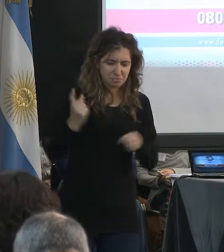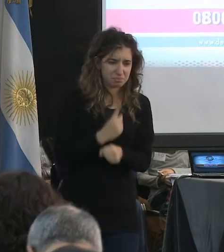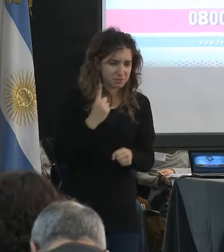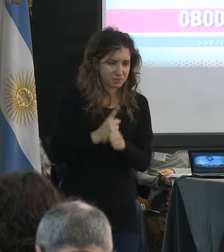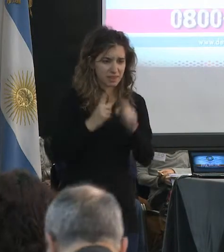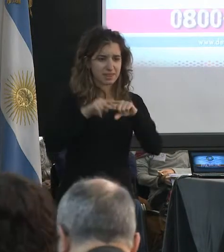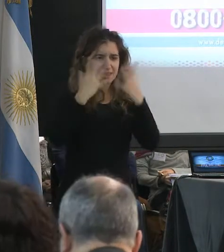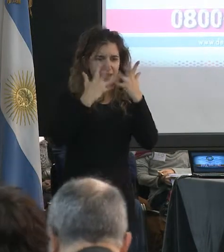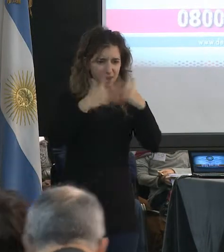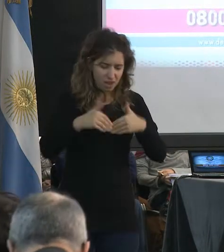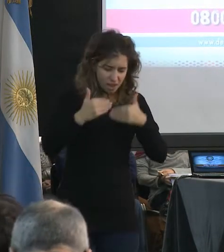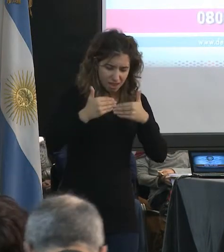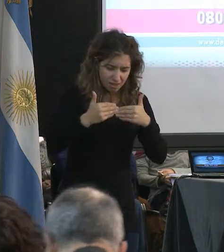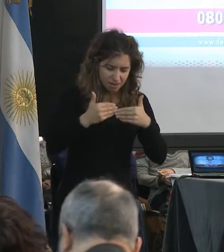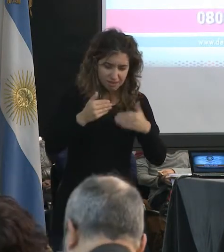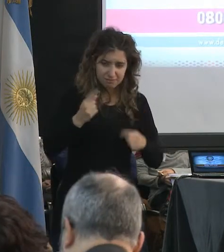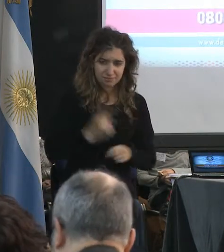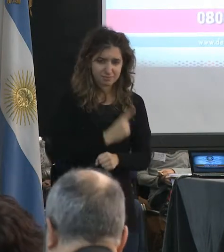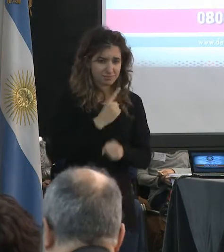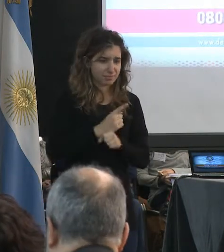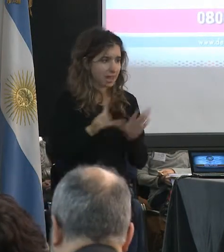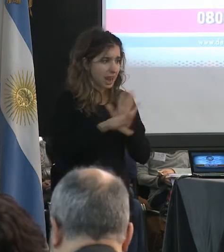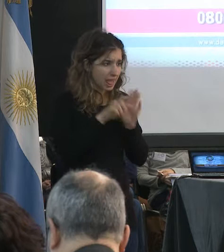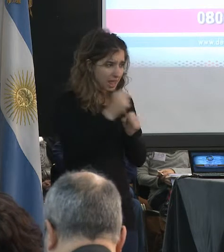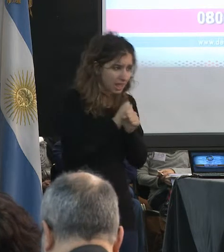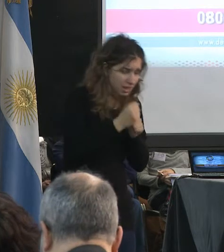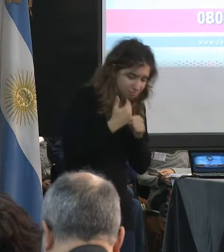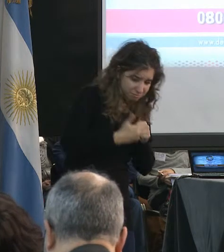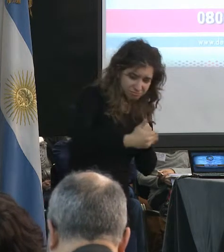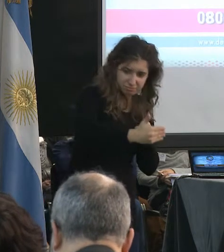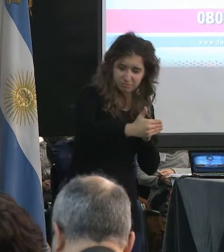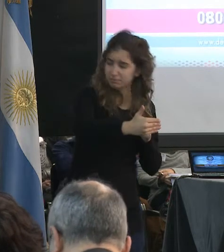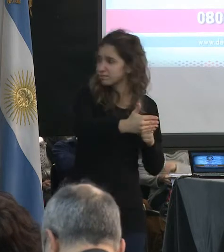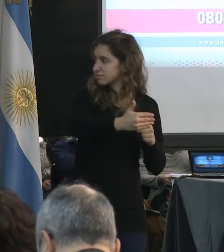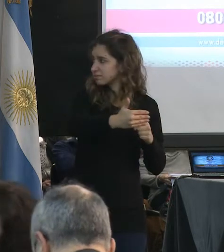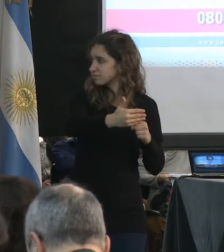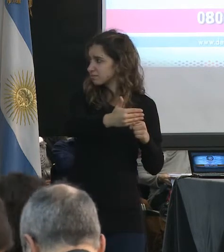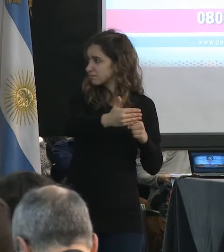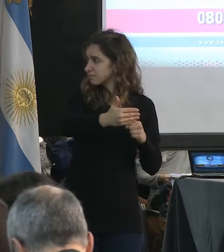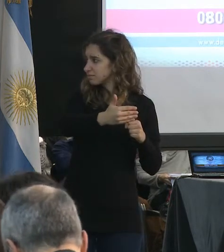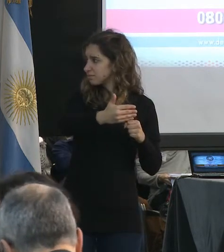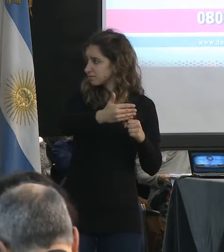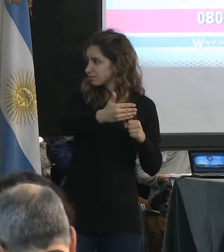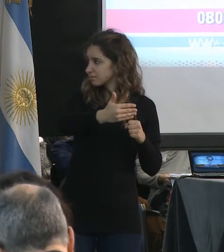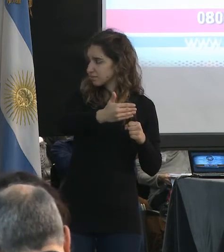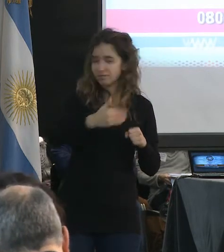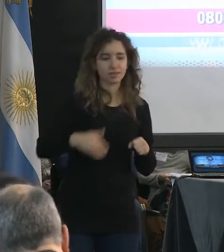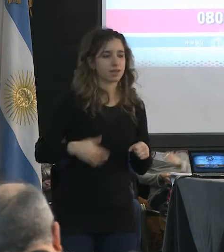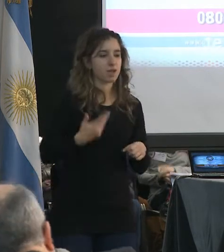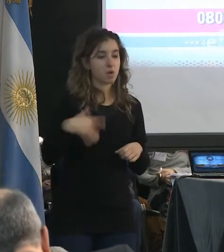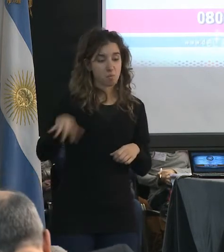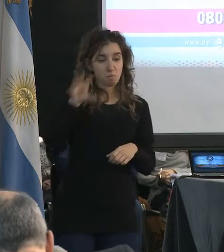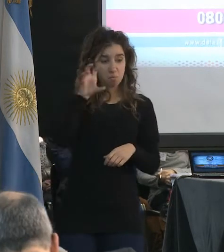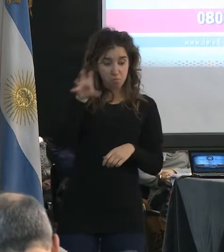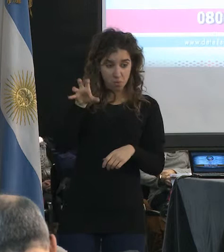tecnología para todos aquellos que estamos dentro de la ley desde hace muchos años. Inclusive, la gobernación de la provincia de Buenos Aires,